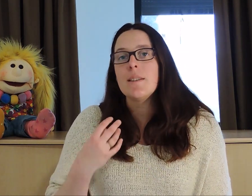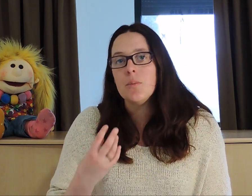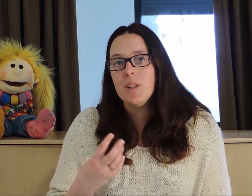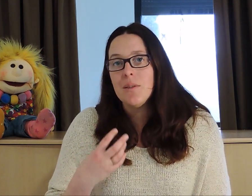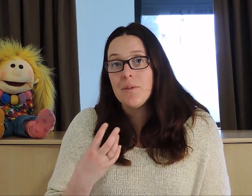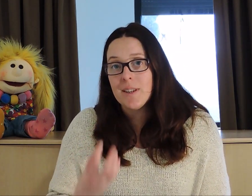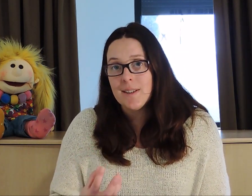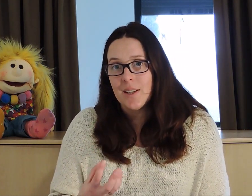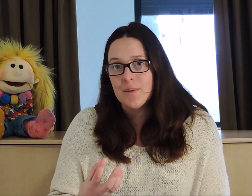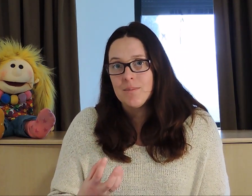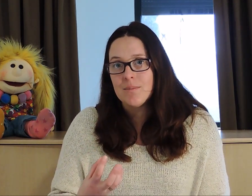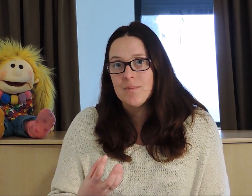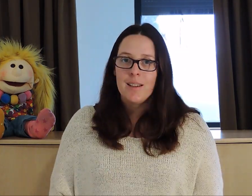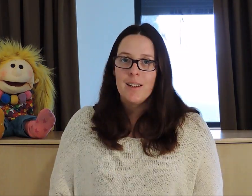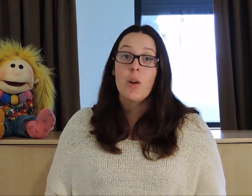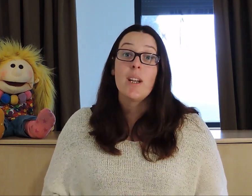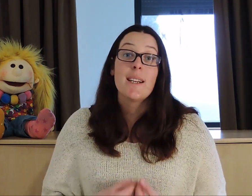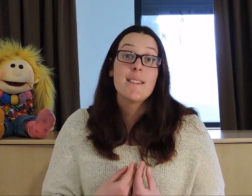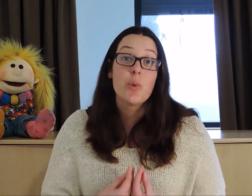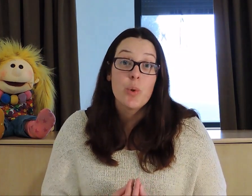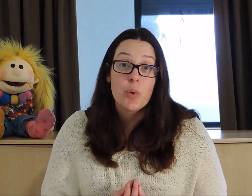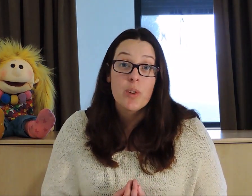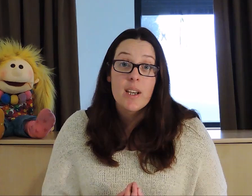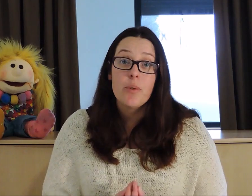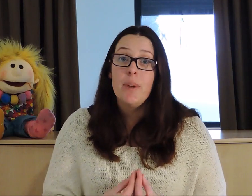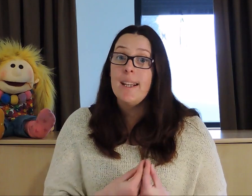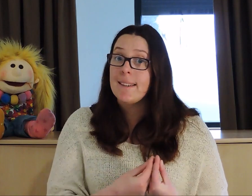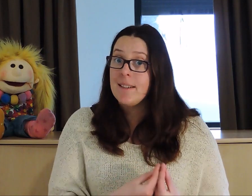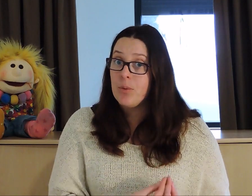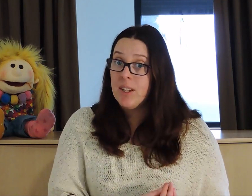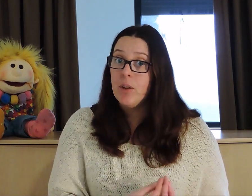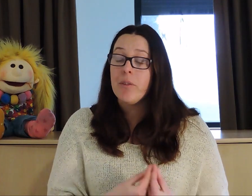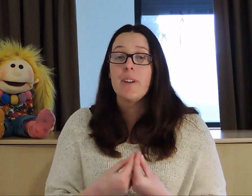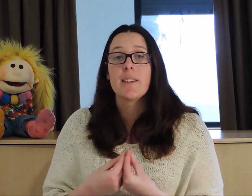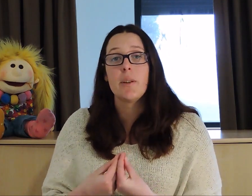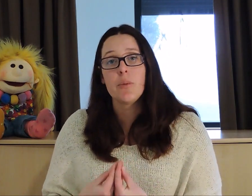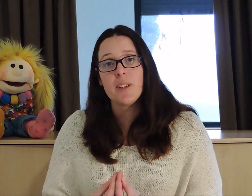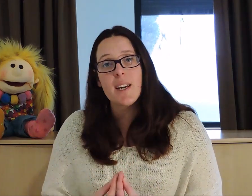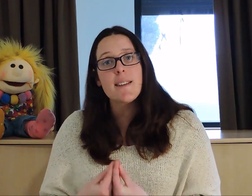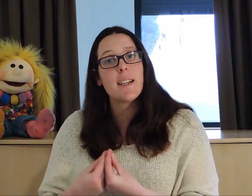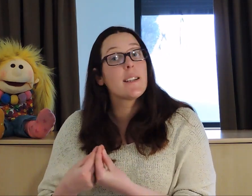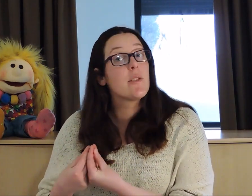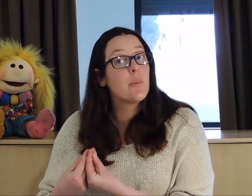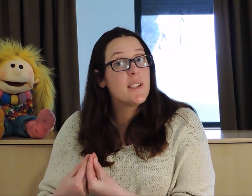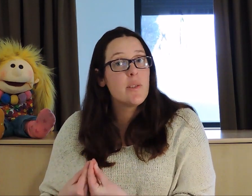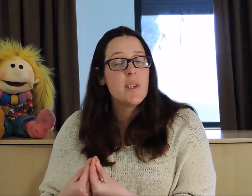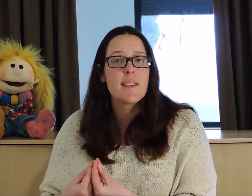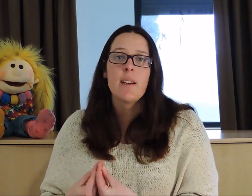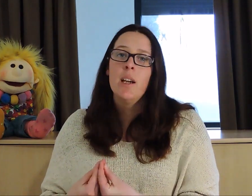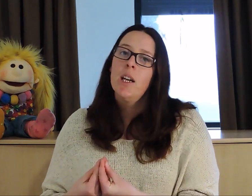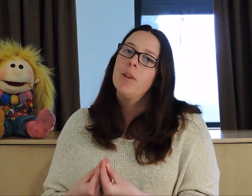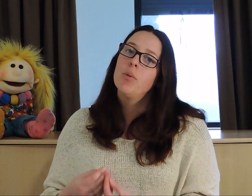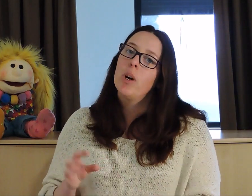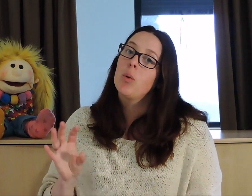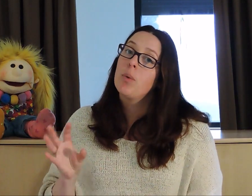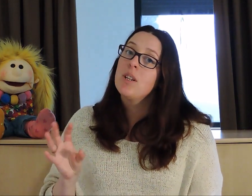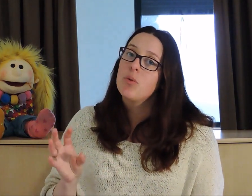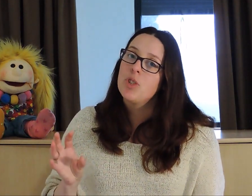trisomie 21. Alors il existe d'autres trisomies, la trisomie 9, la trisomie 13, la trisomie 18. Et vous l'aurez compris, ce